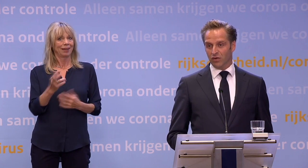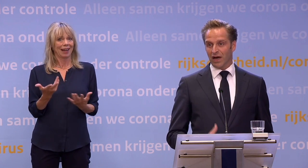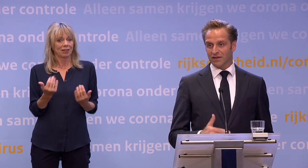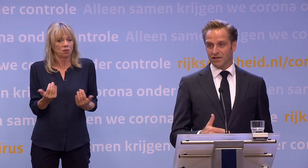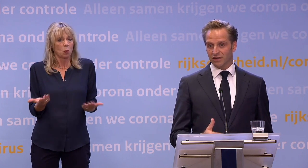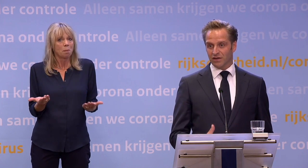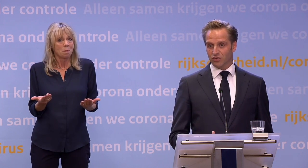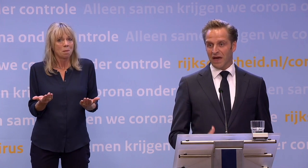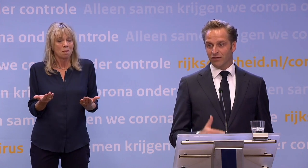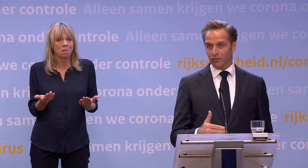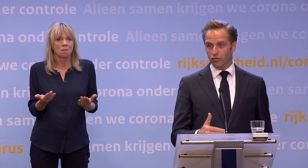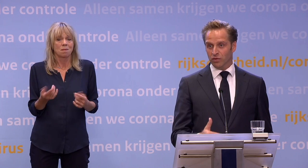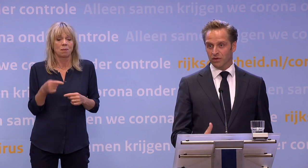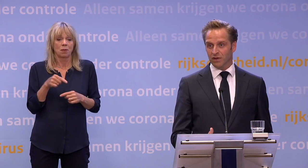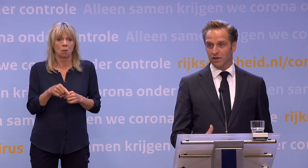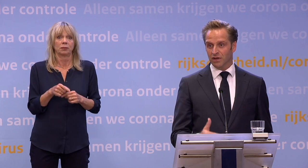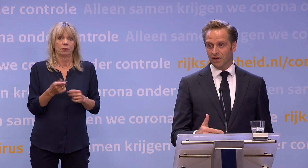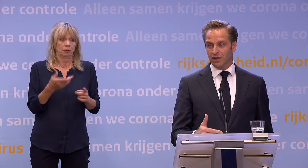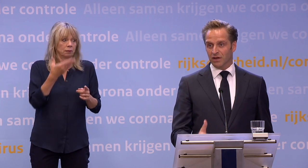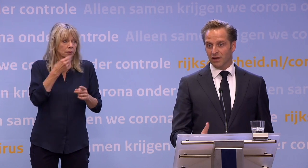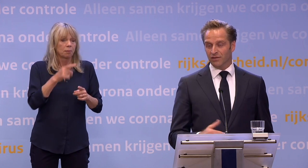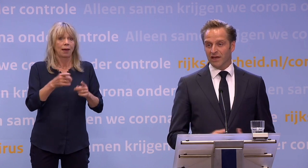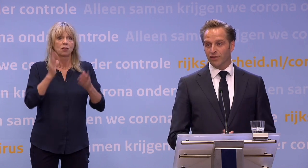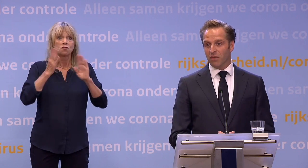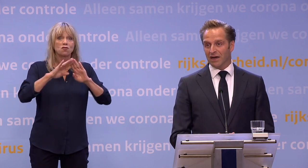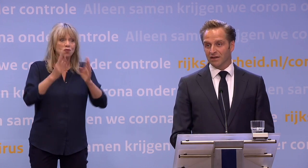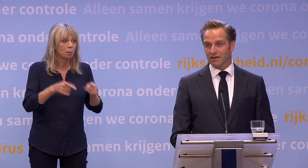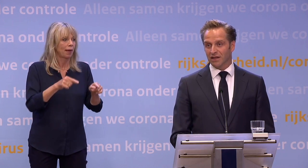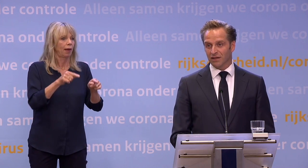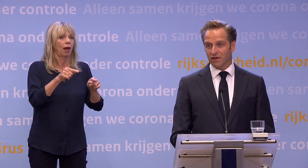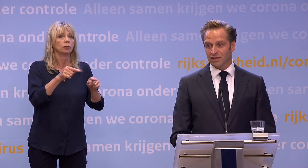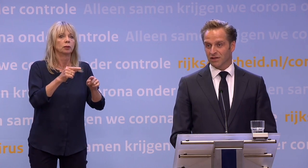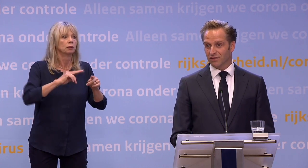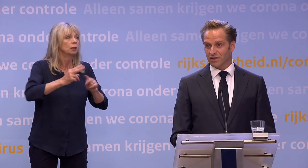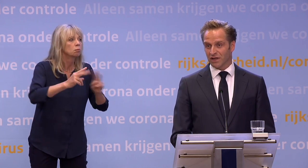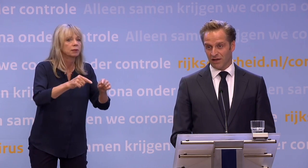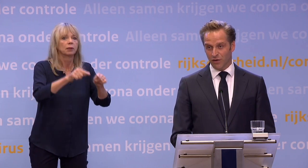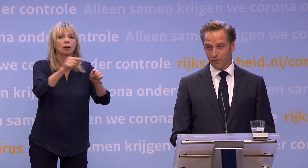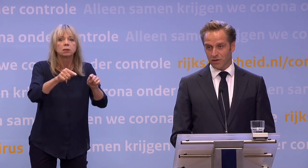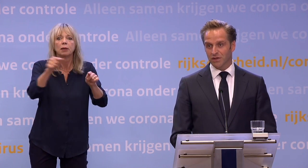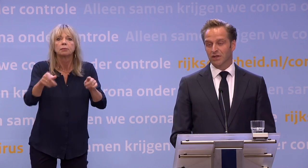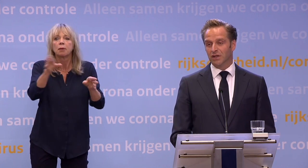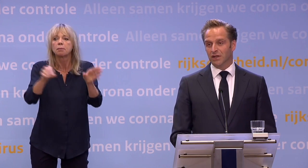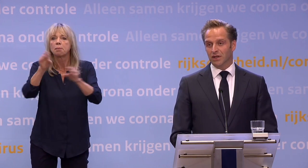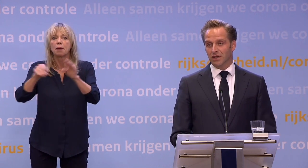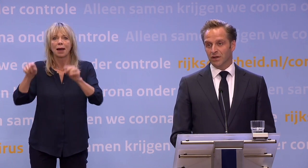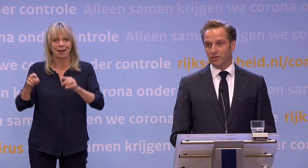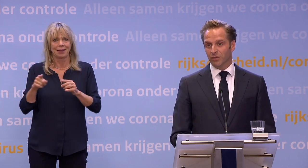locaties dat er telkens bij kwam toen in die weken van maart. Ja, dat was echt heel fors.